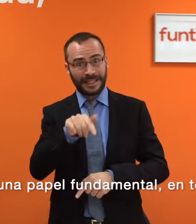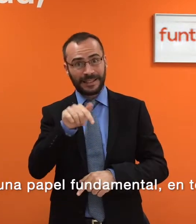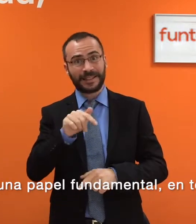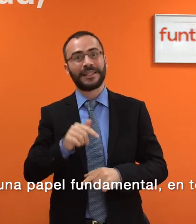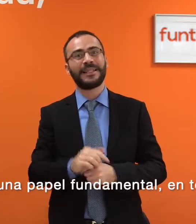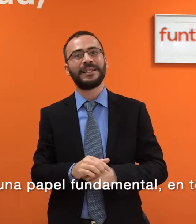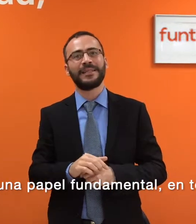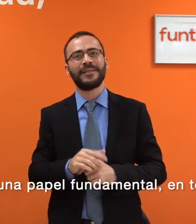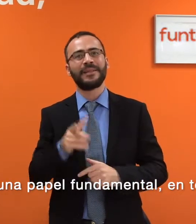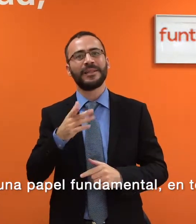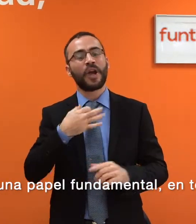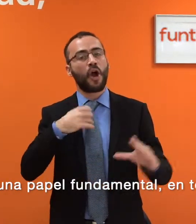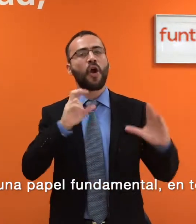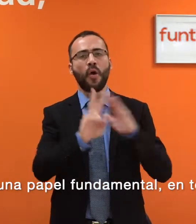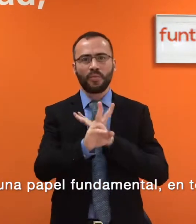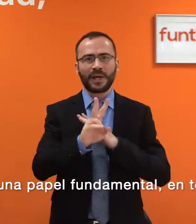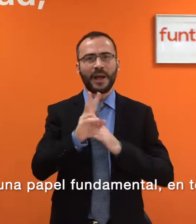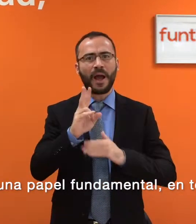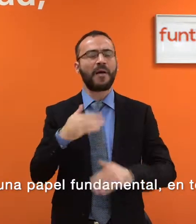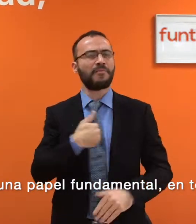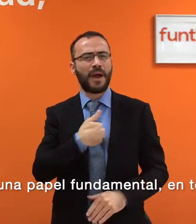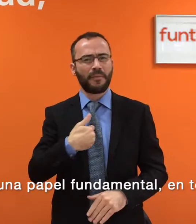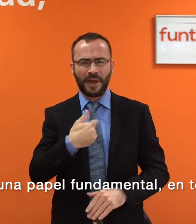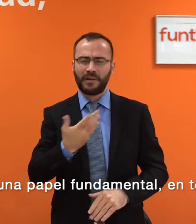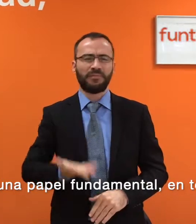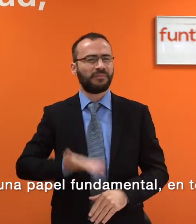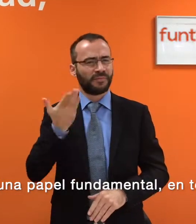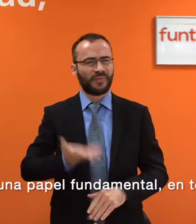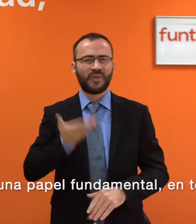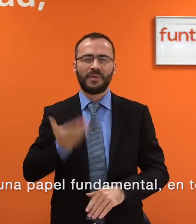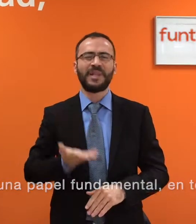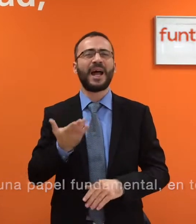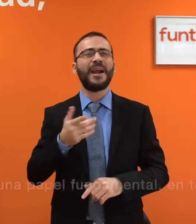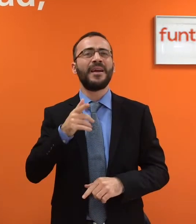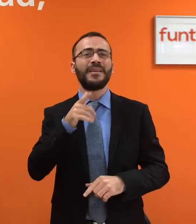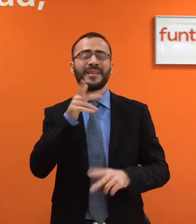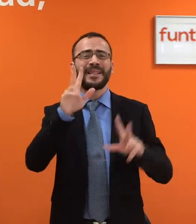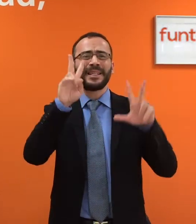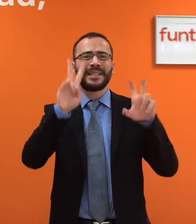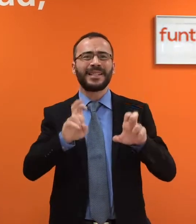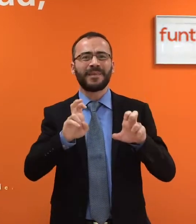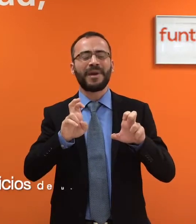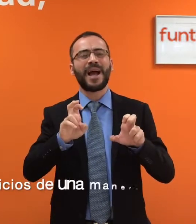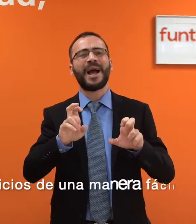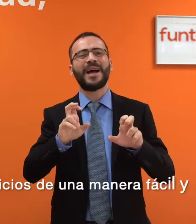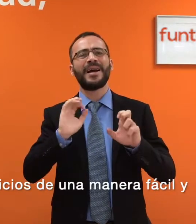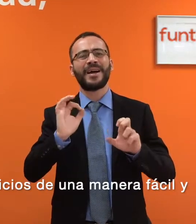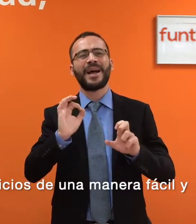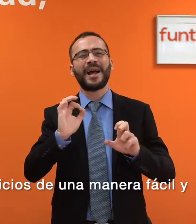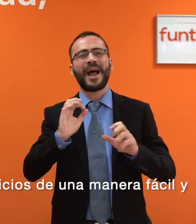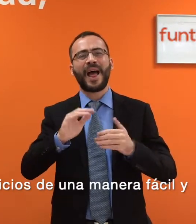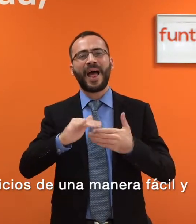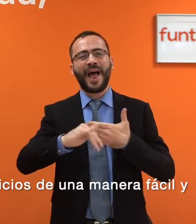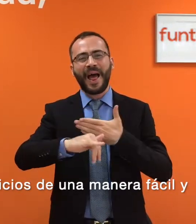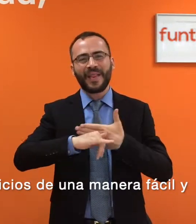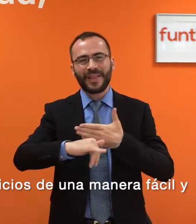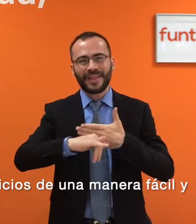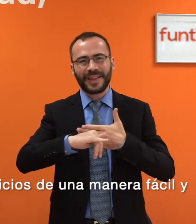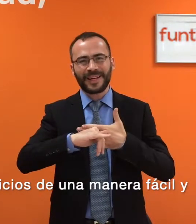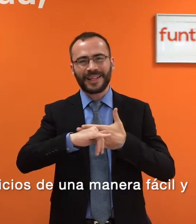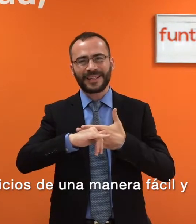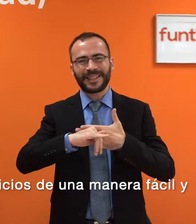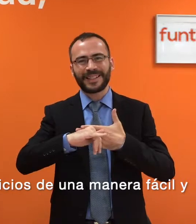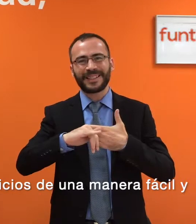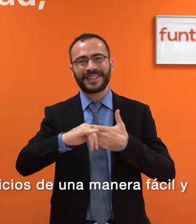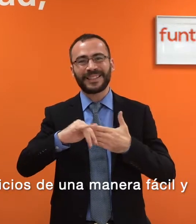Comunicados tiene un papel fundamental en todo lo que es la parte de acercar todo